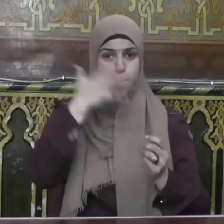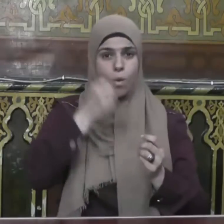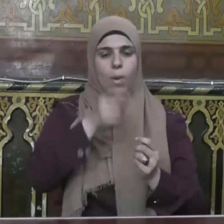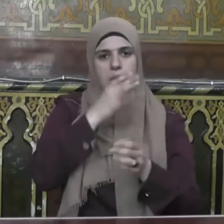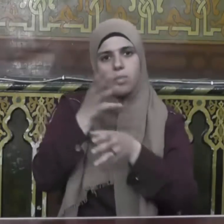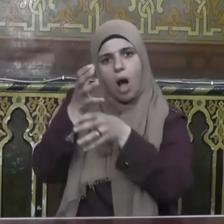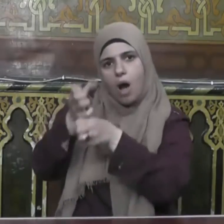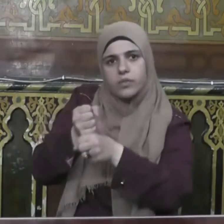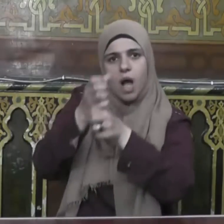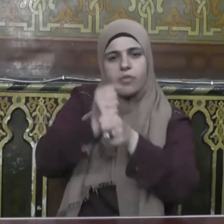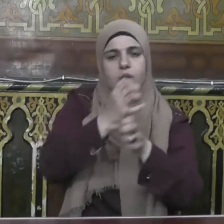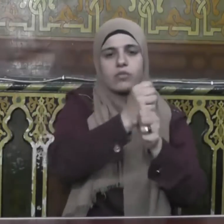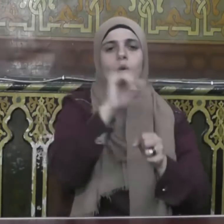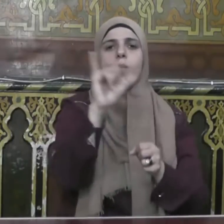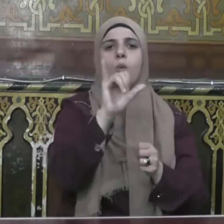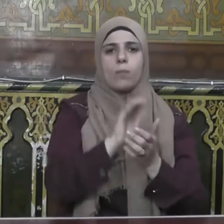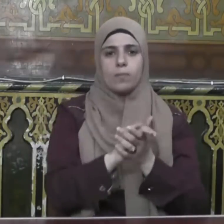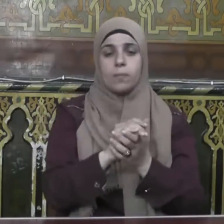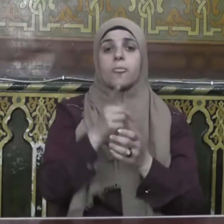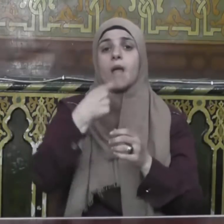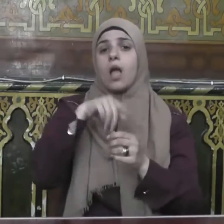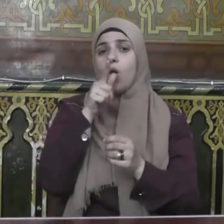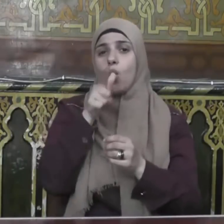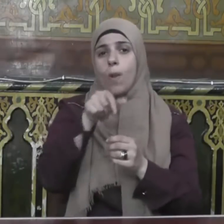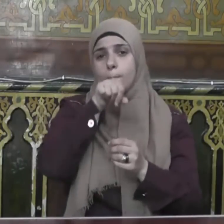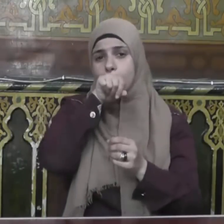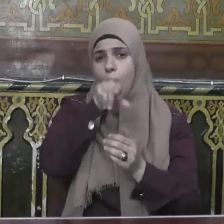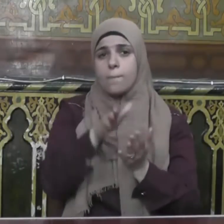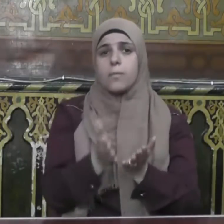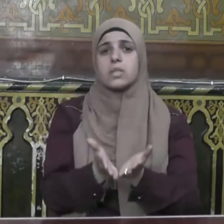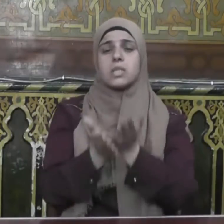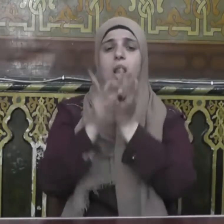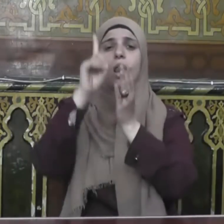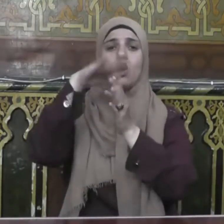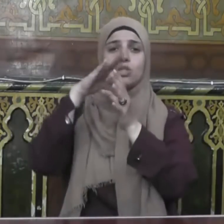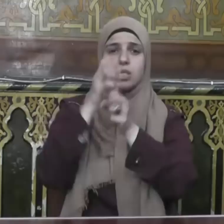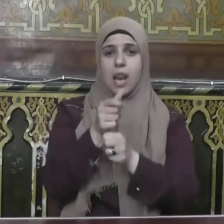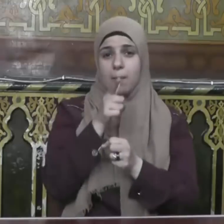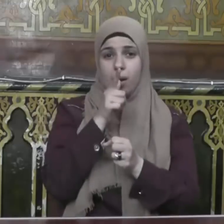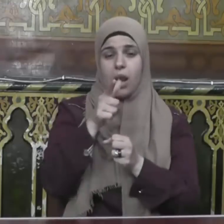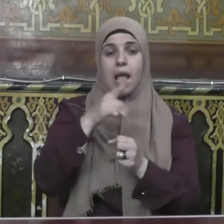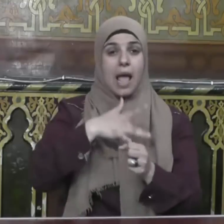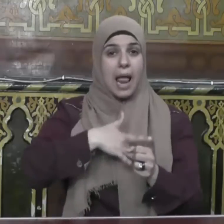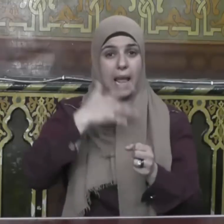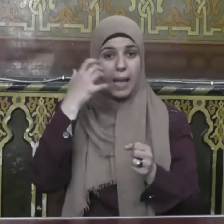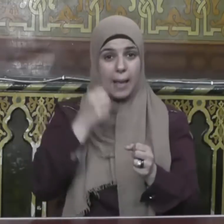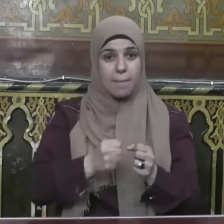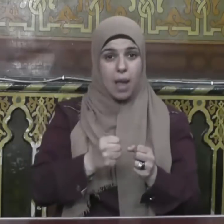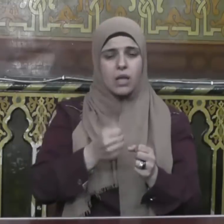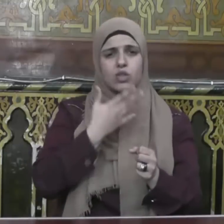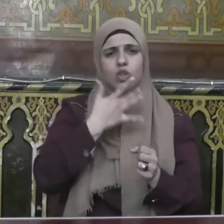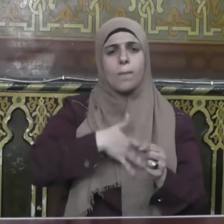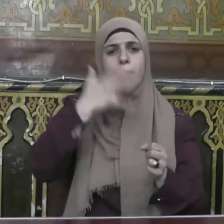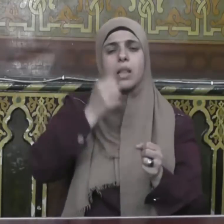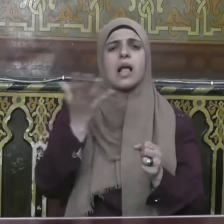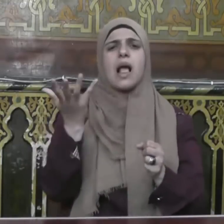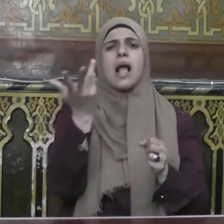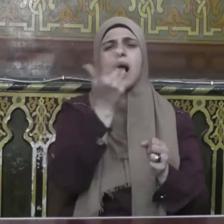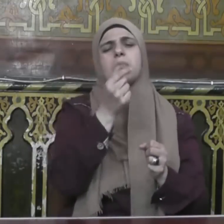الالتزام بها يقول نبينا صلى الله عليه وسلم الإيمان بضع وسبعون أو بضع